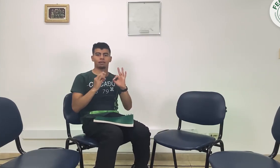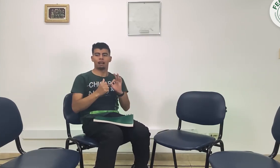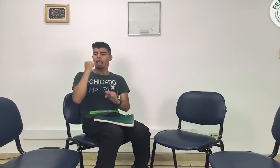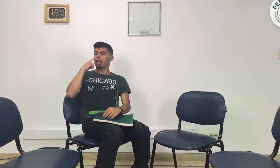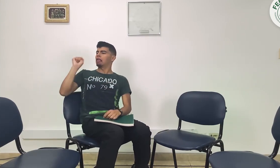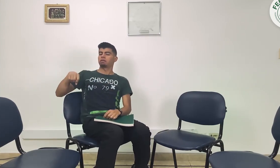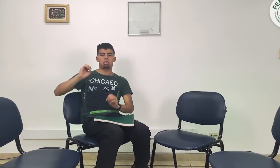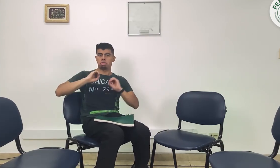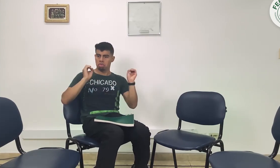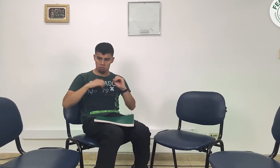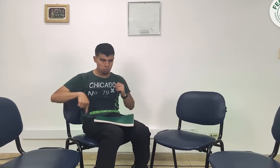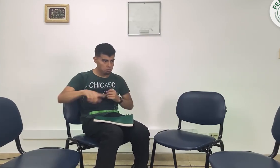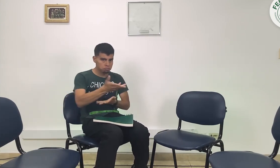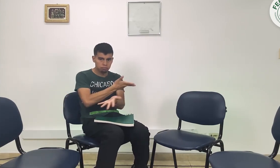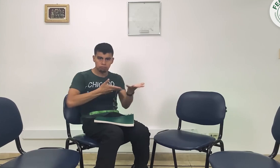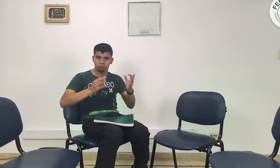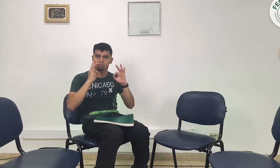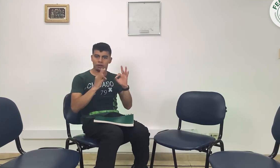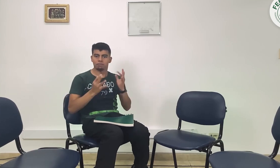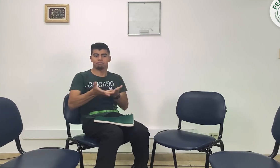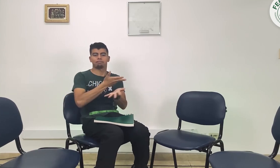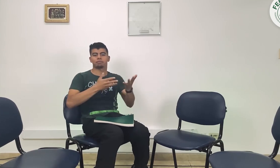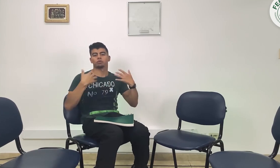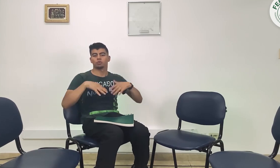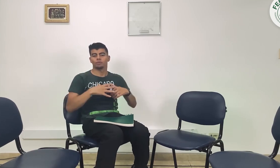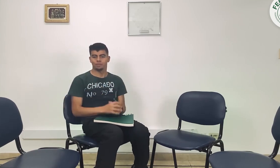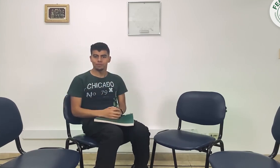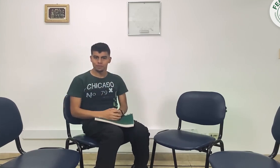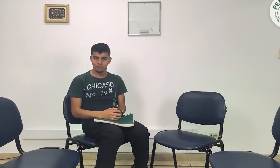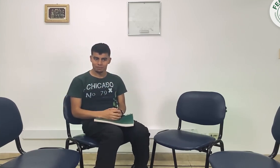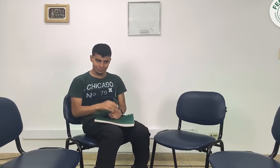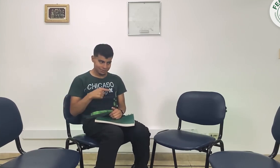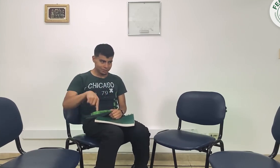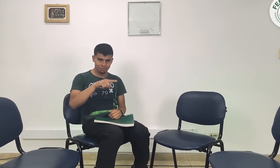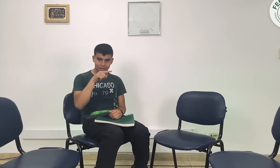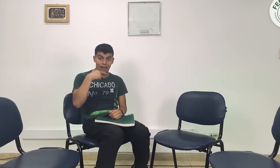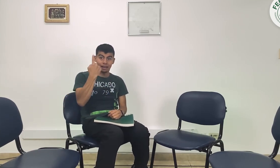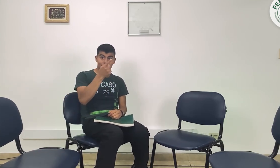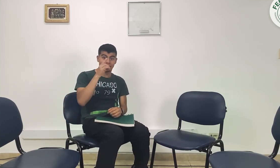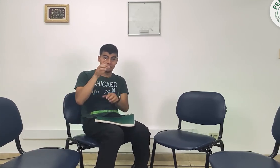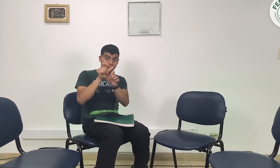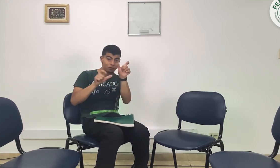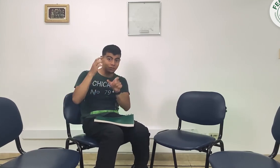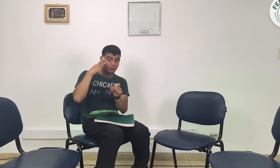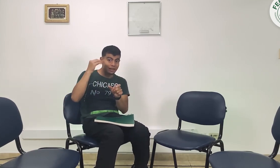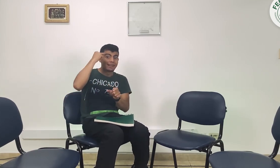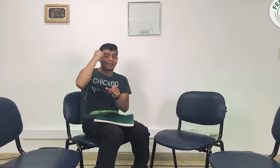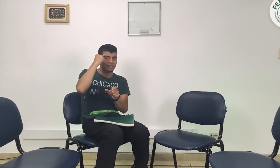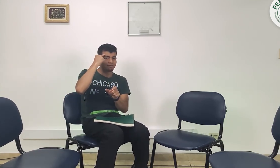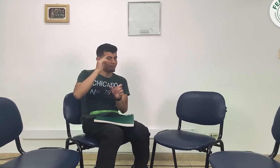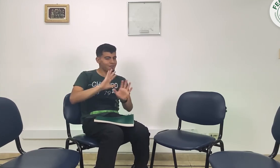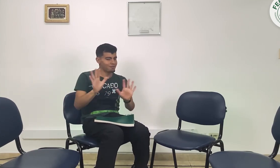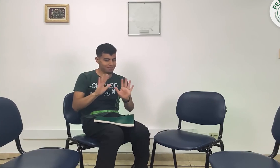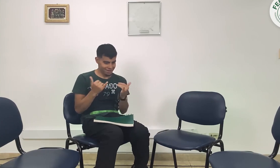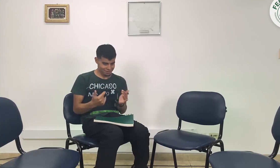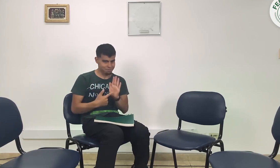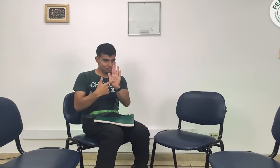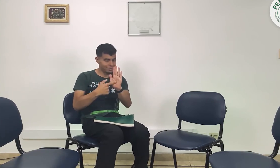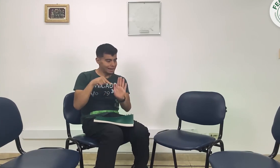porque no hay nadie allí Se tiene una interacción adecuada y no es en fila como se piensa La comunidad sorda prefiere la organización de